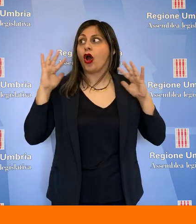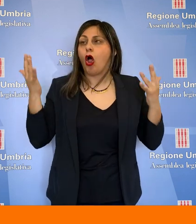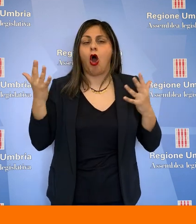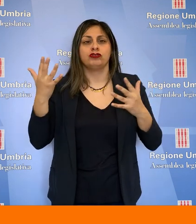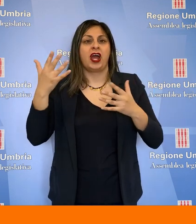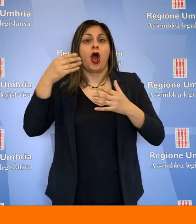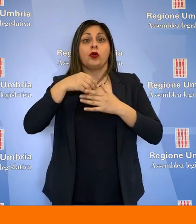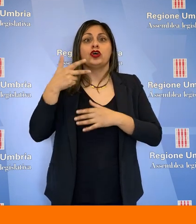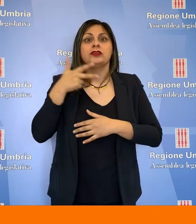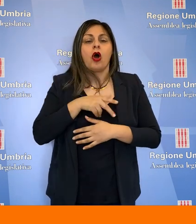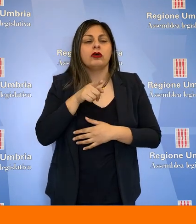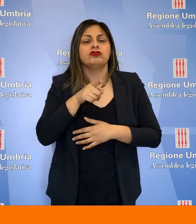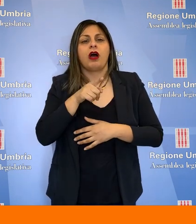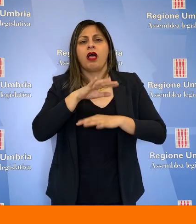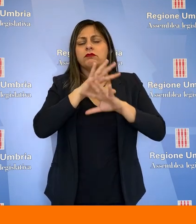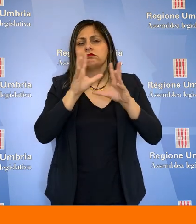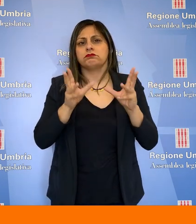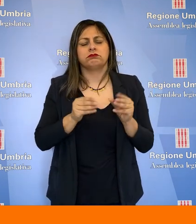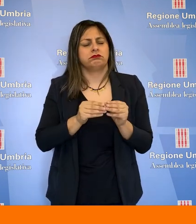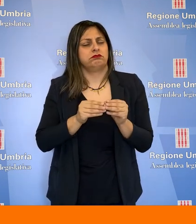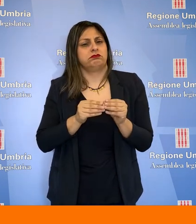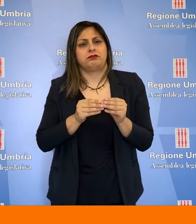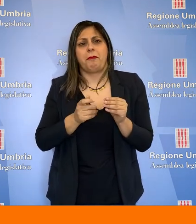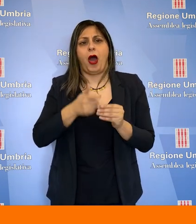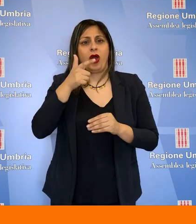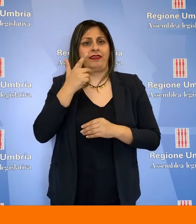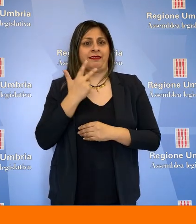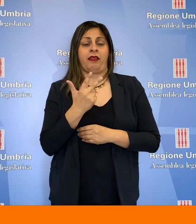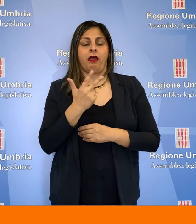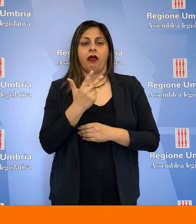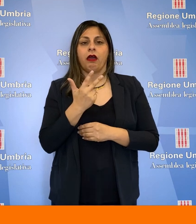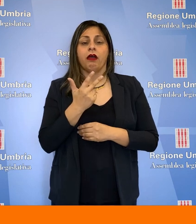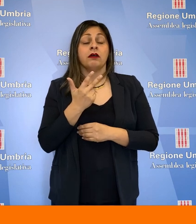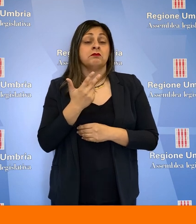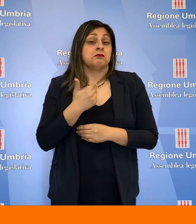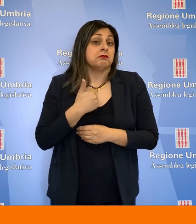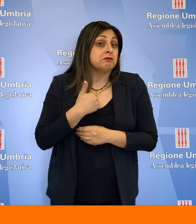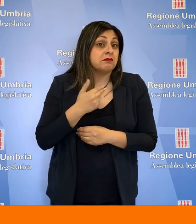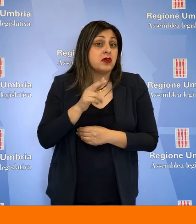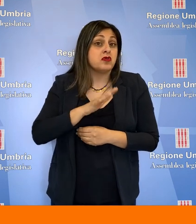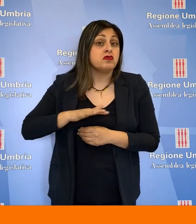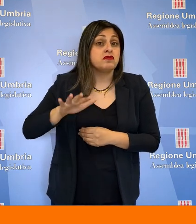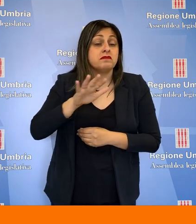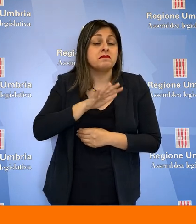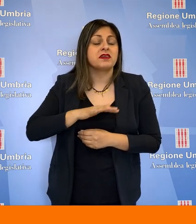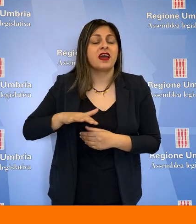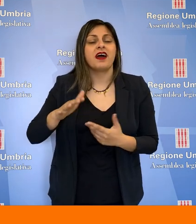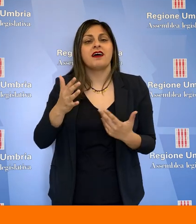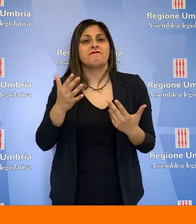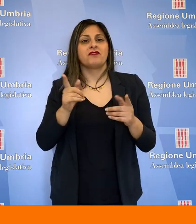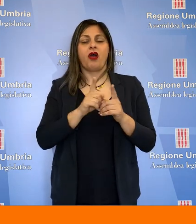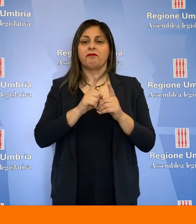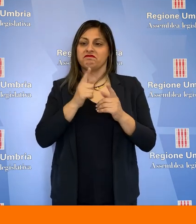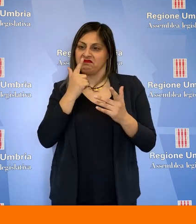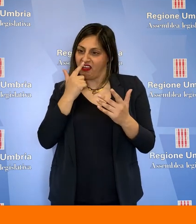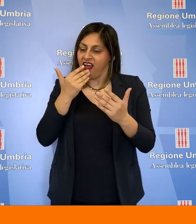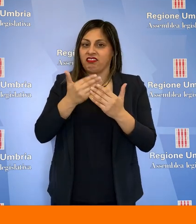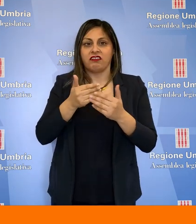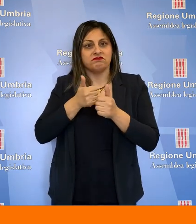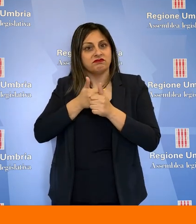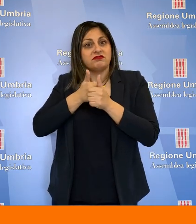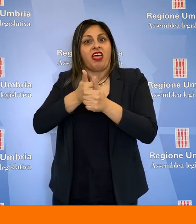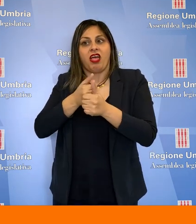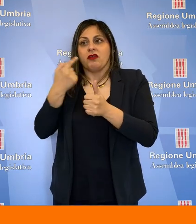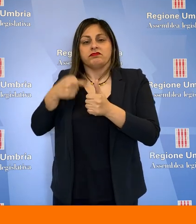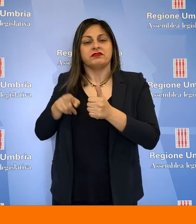transizione ecologica, dell'inclusione sociale. Le principali direttrici, a mio avviso, l'Umbria non si è presentata in